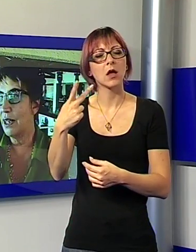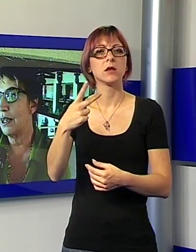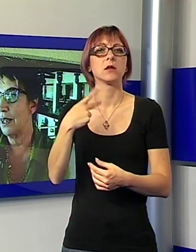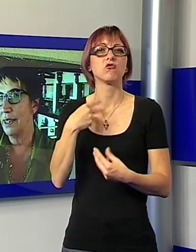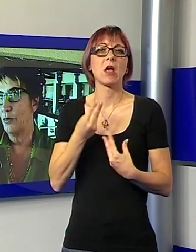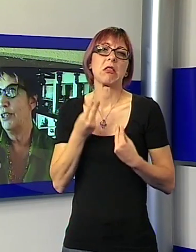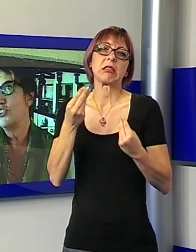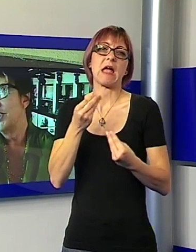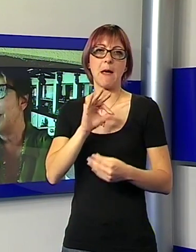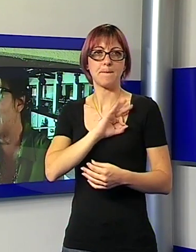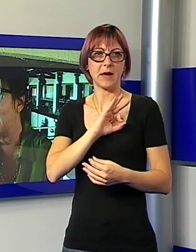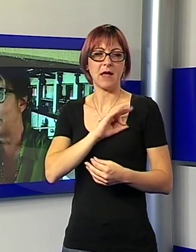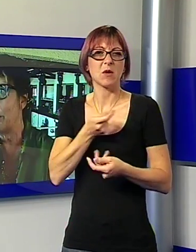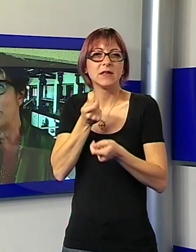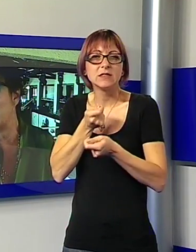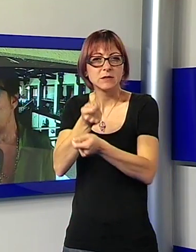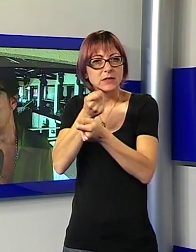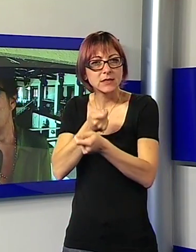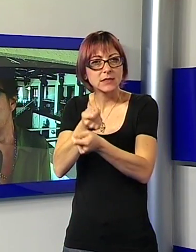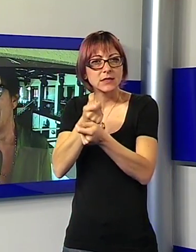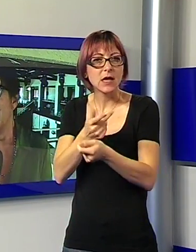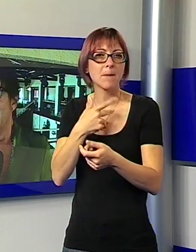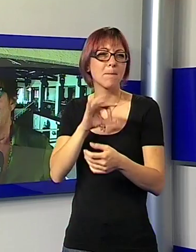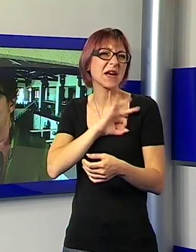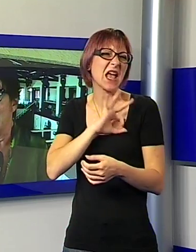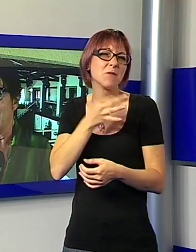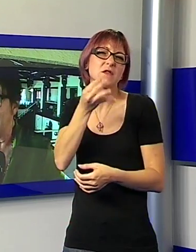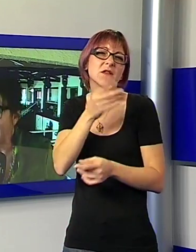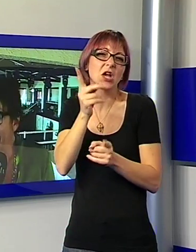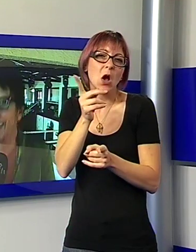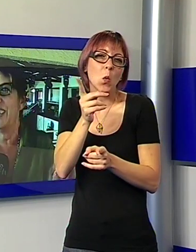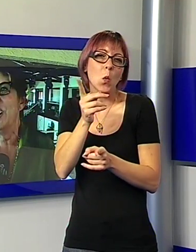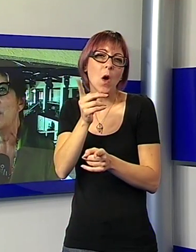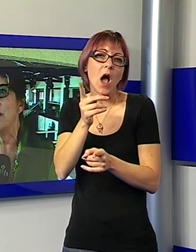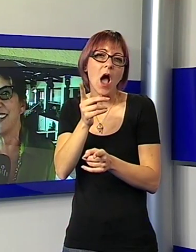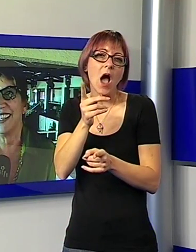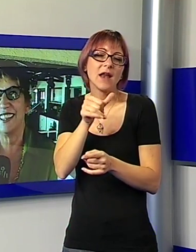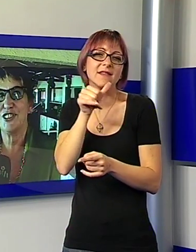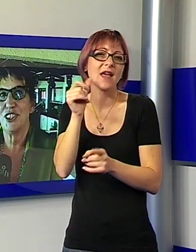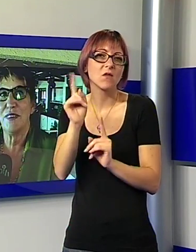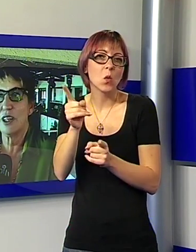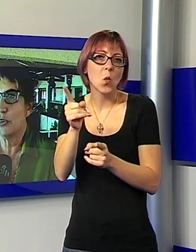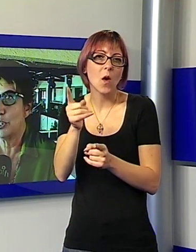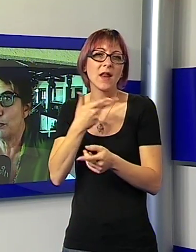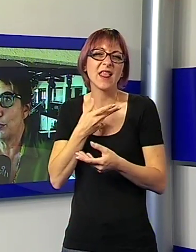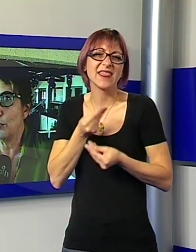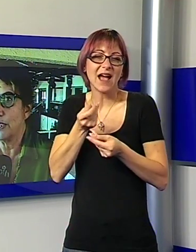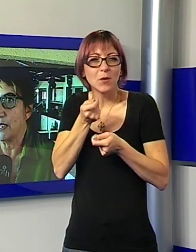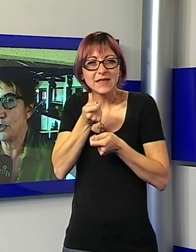e quindi incentivare, perché poi il premio in fondo serve per incentivare ancora di più la direzione